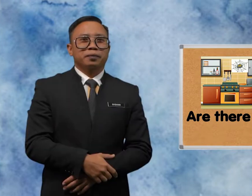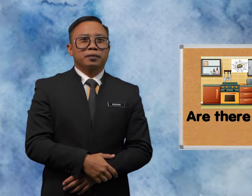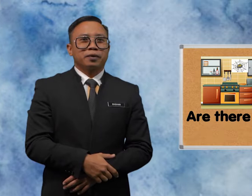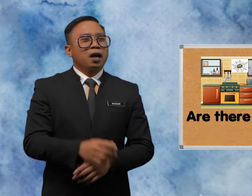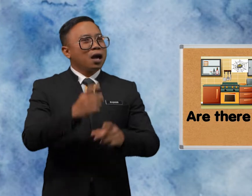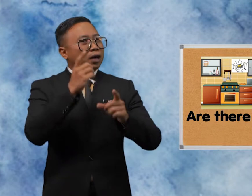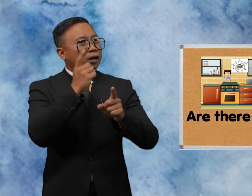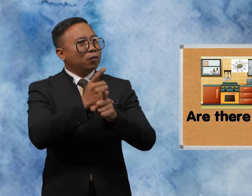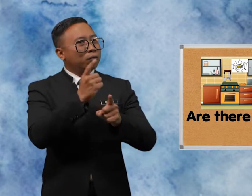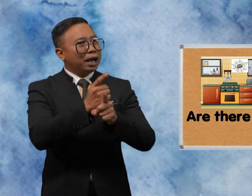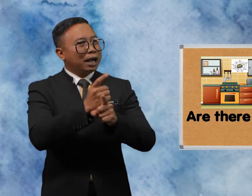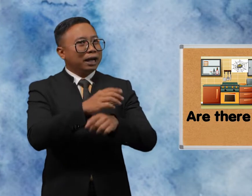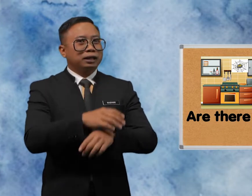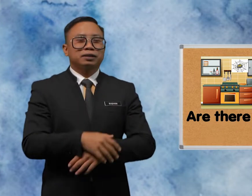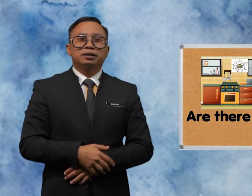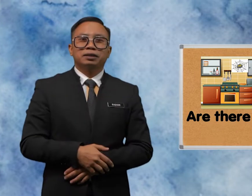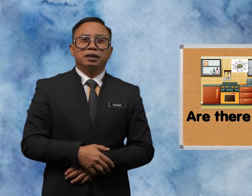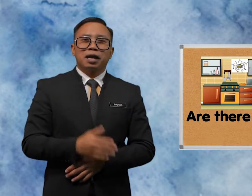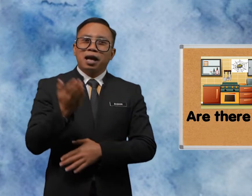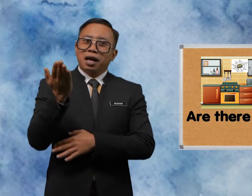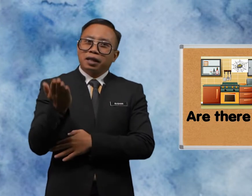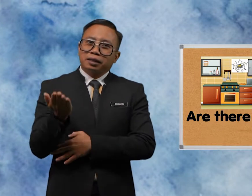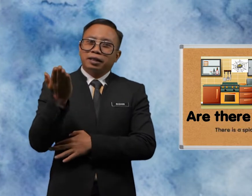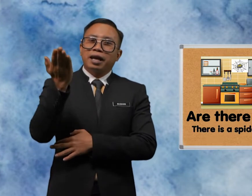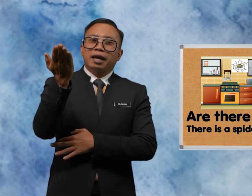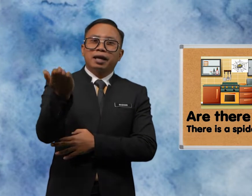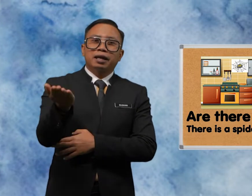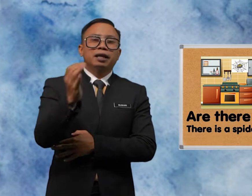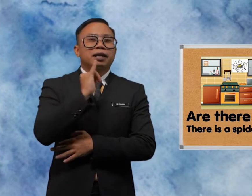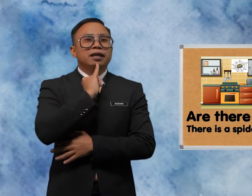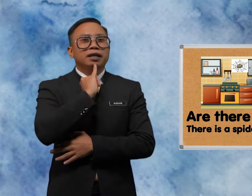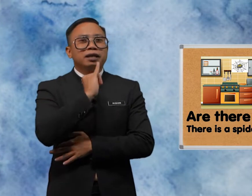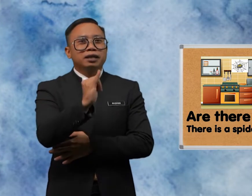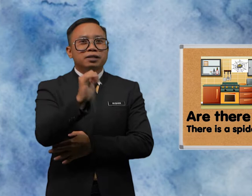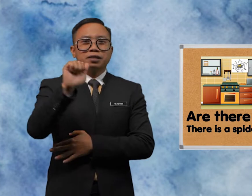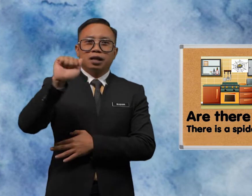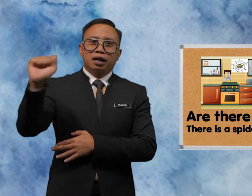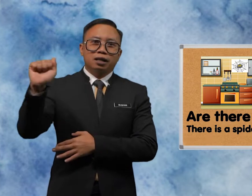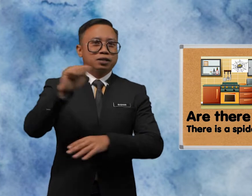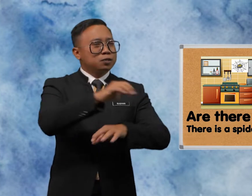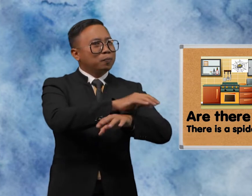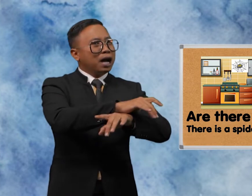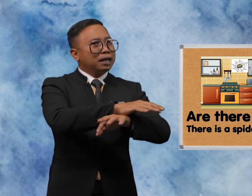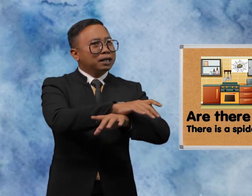There Is There Is A Spider